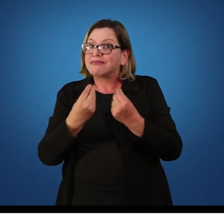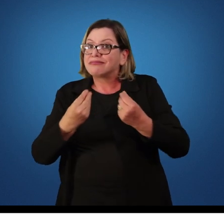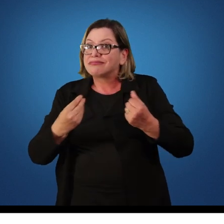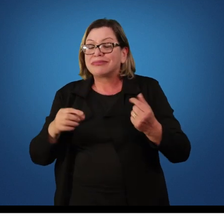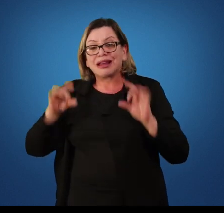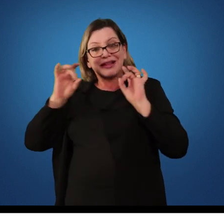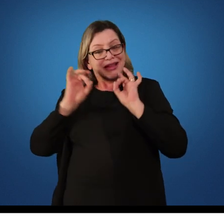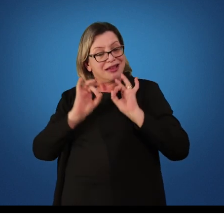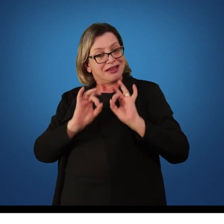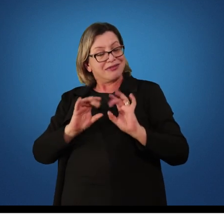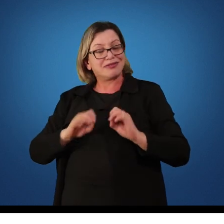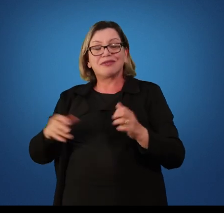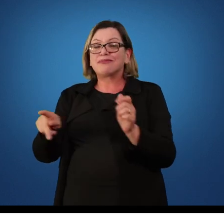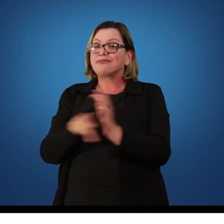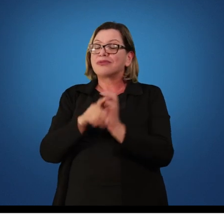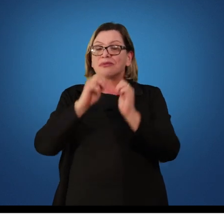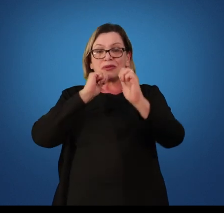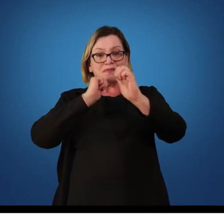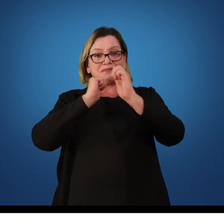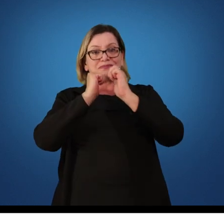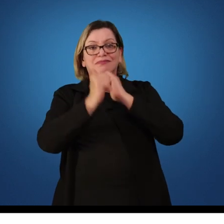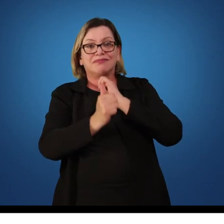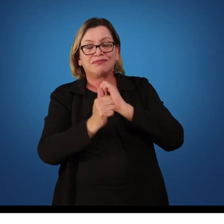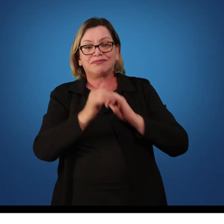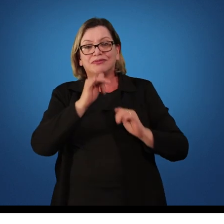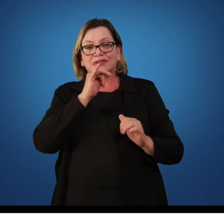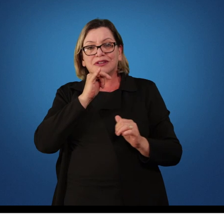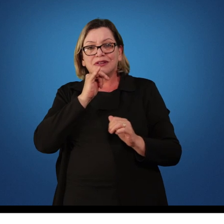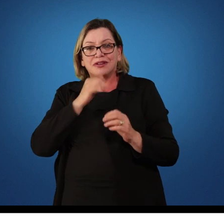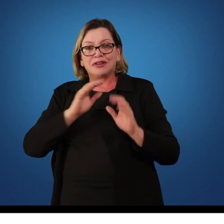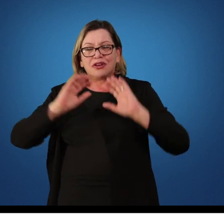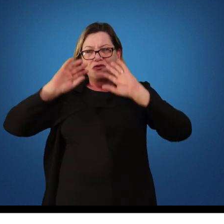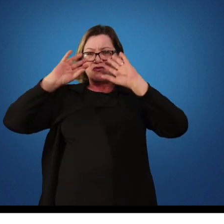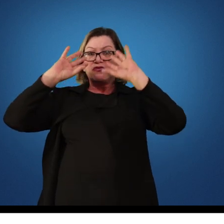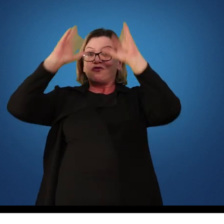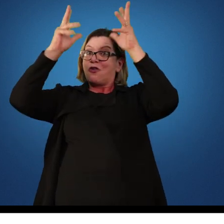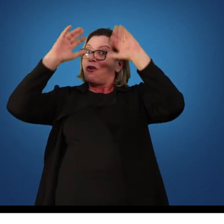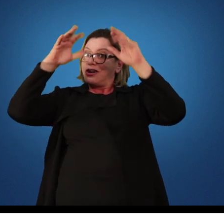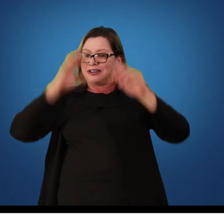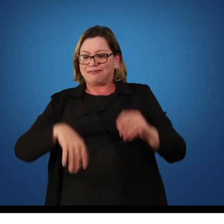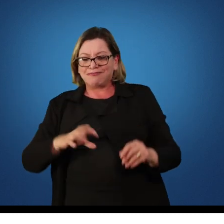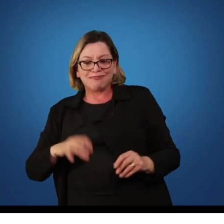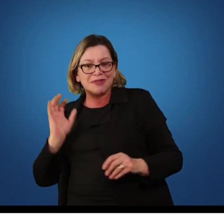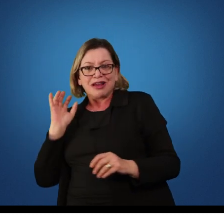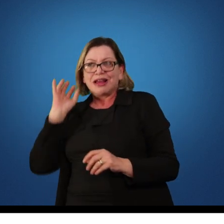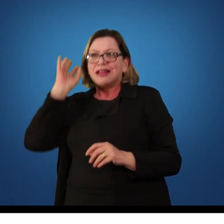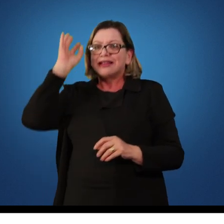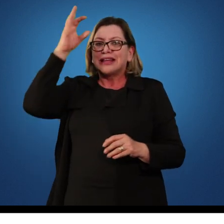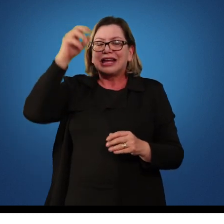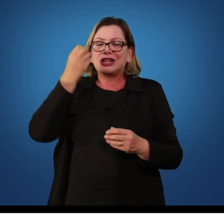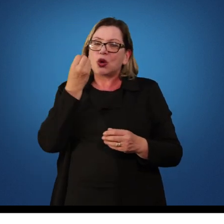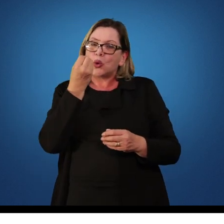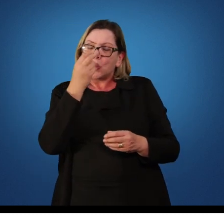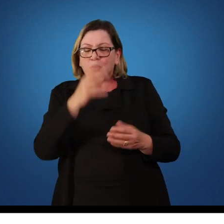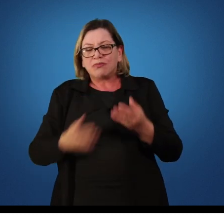para o âmbito esportivo, né? Que é o jogo do vôlei, do basquete, o jogo da peteca, a